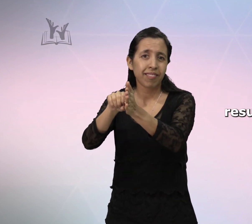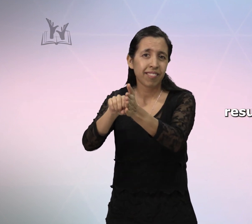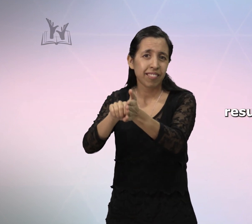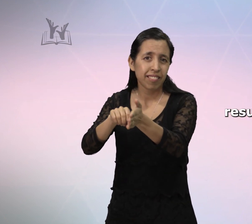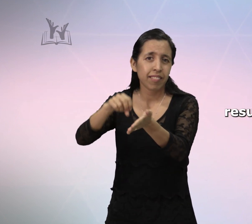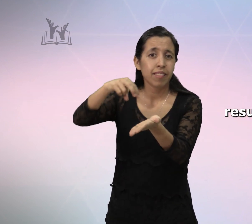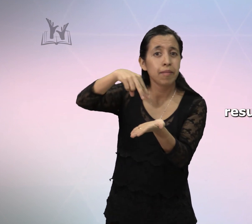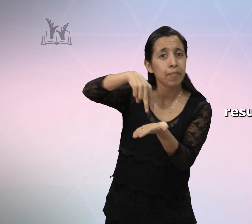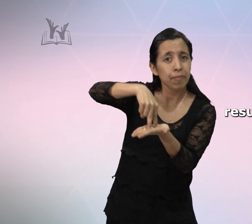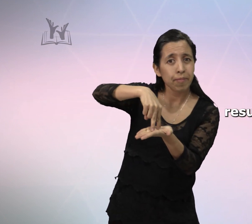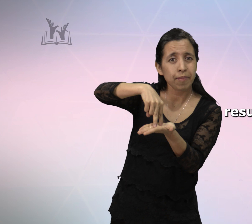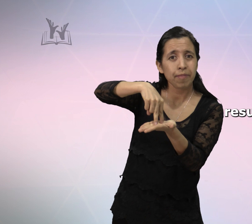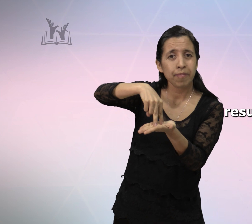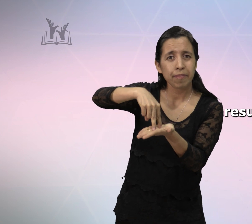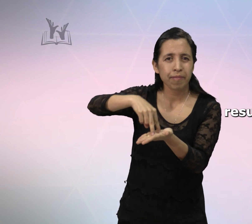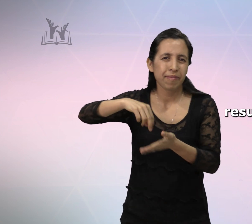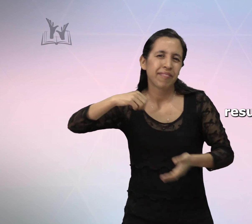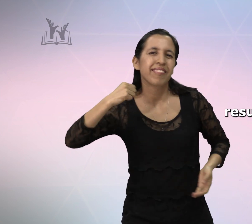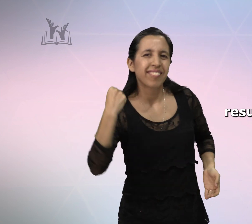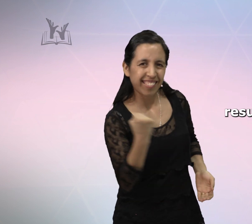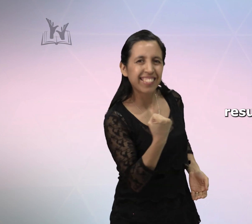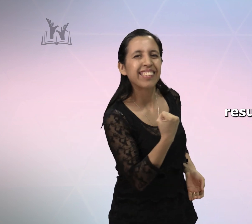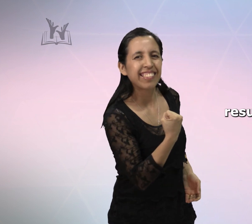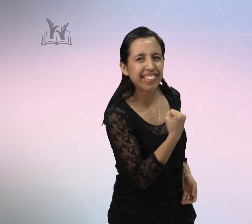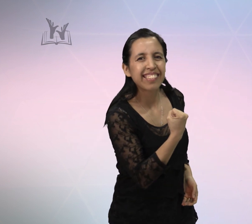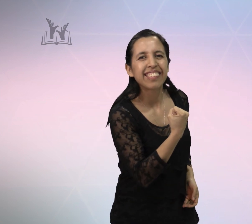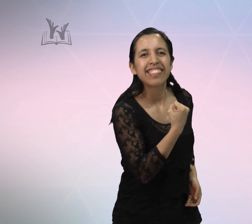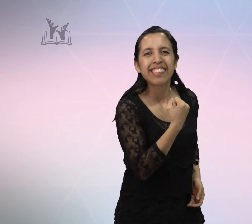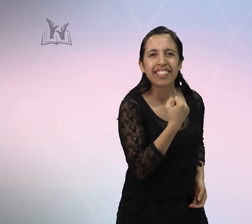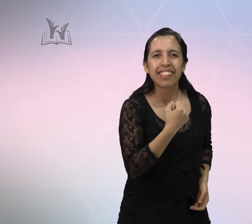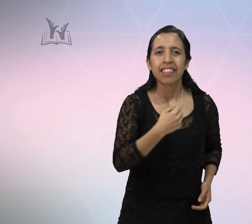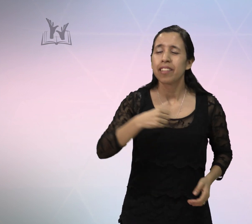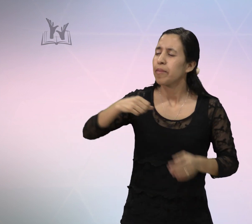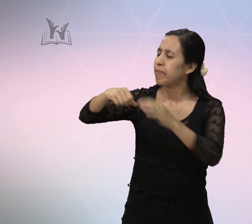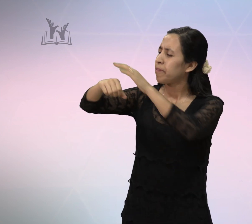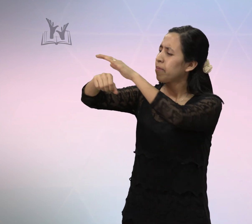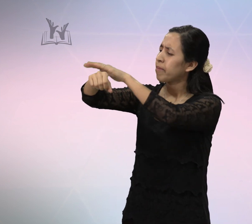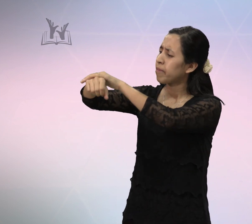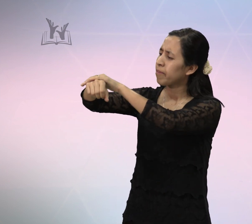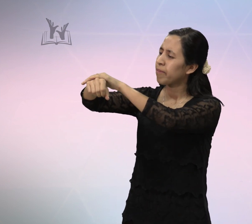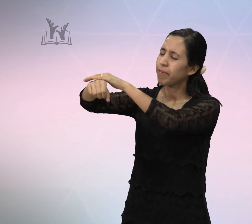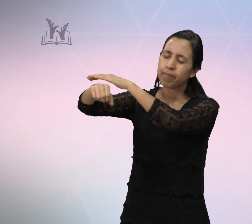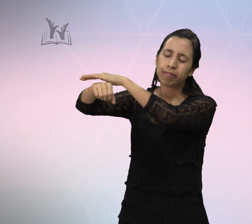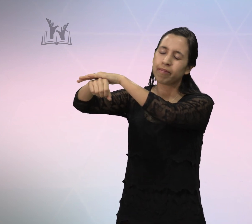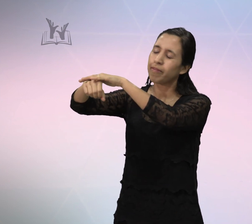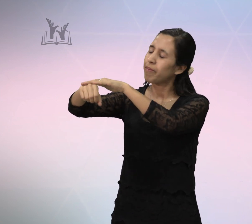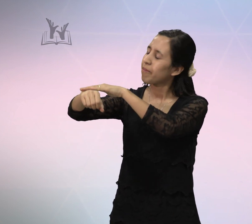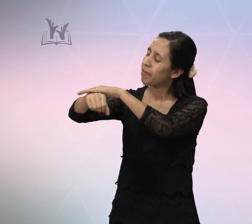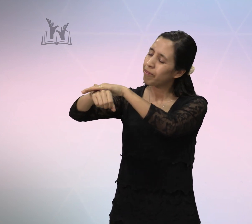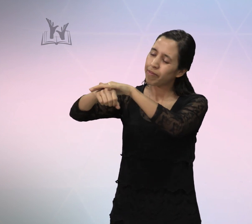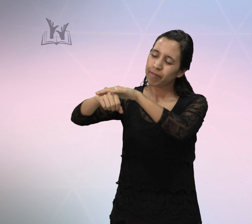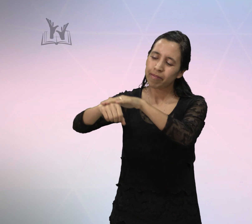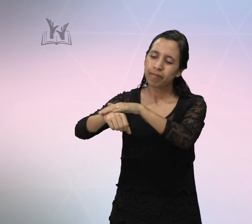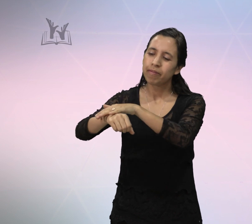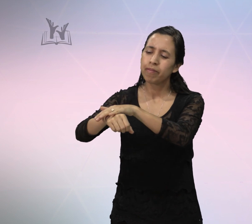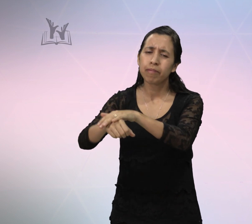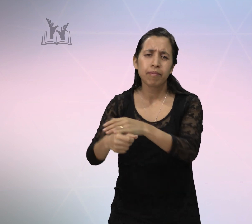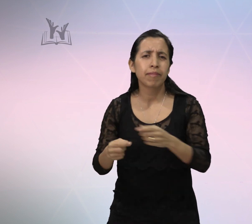con poder Perdona mis pecados hoy